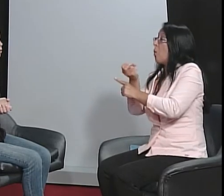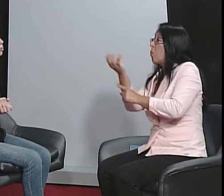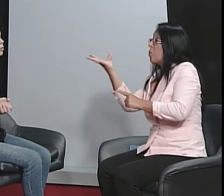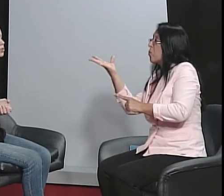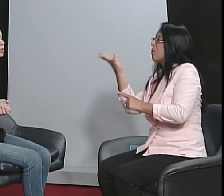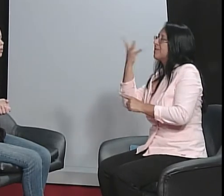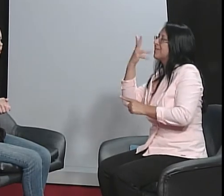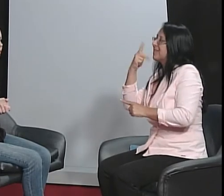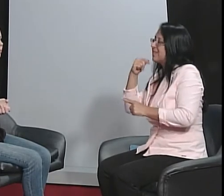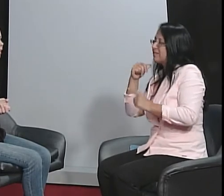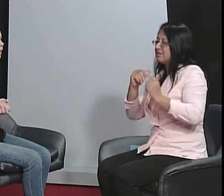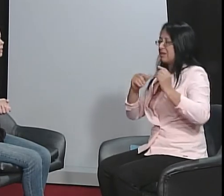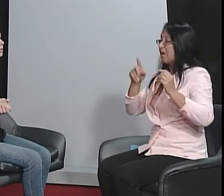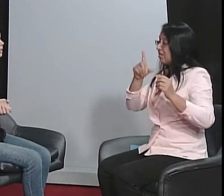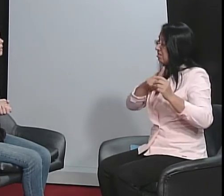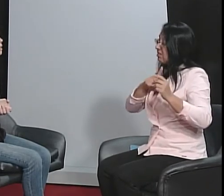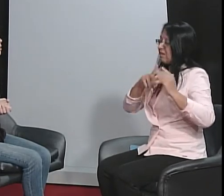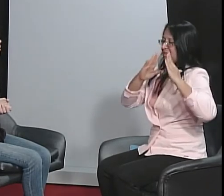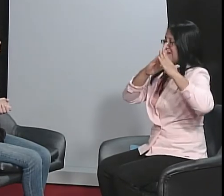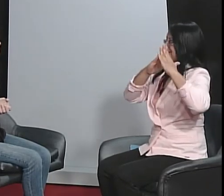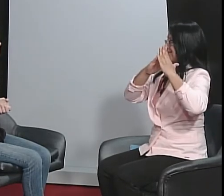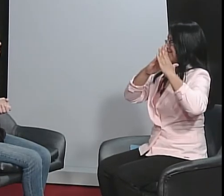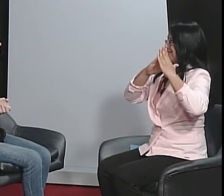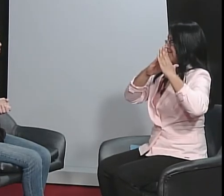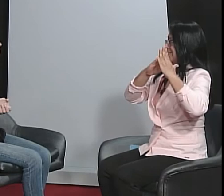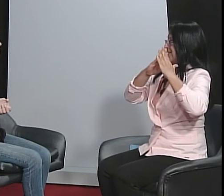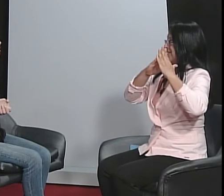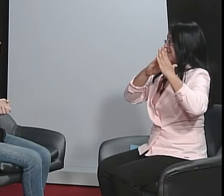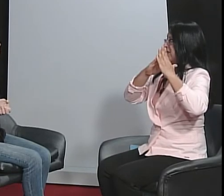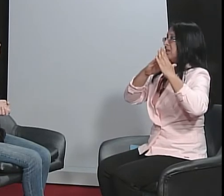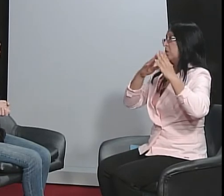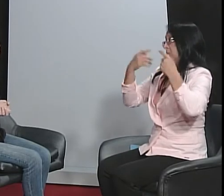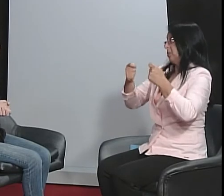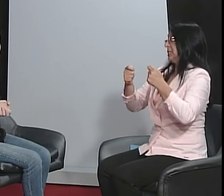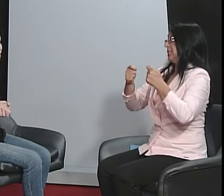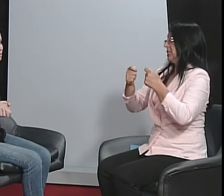todo mundo se unir para que, por exemplo, as crianças que estão em casa